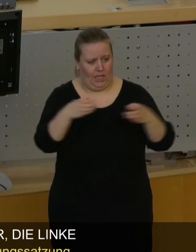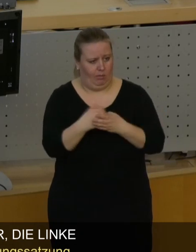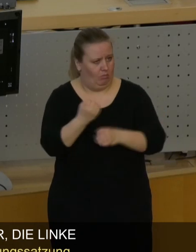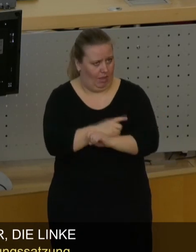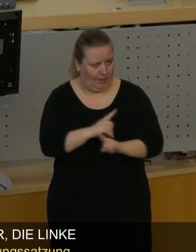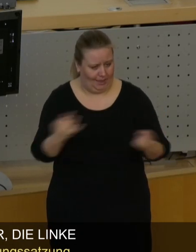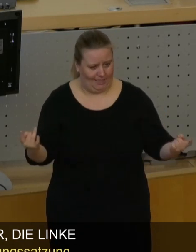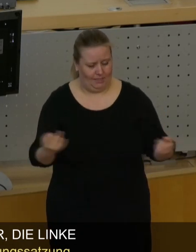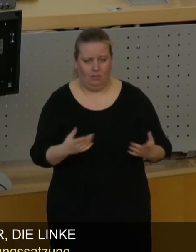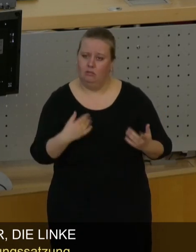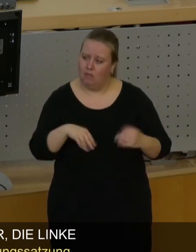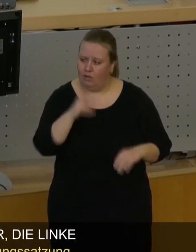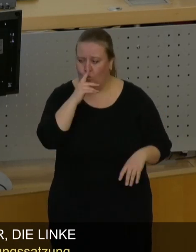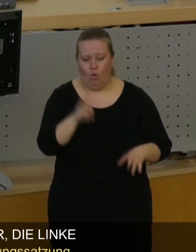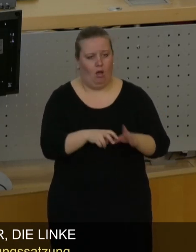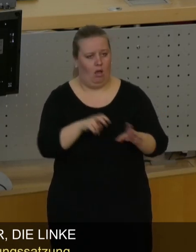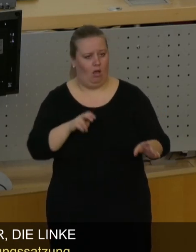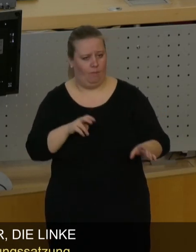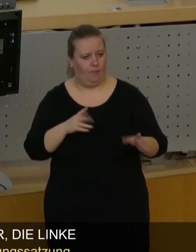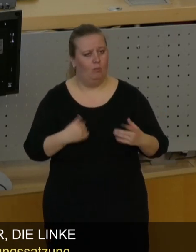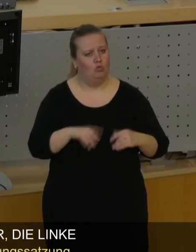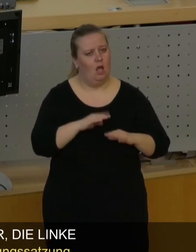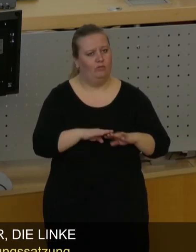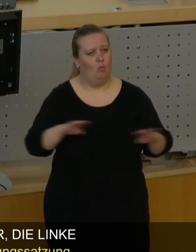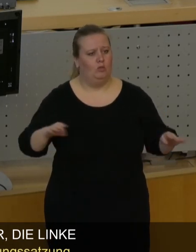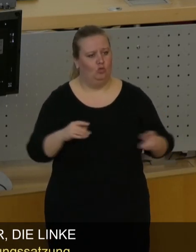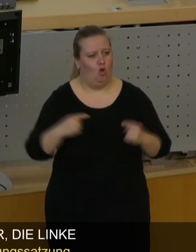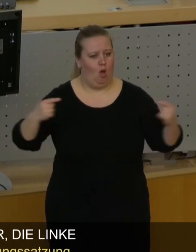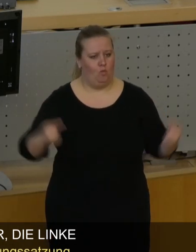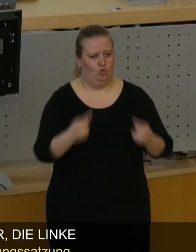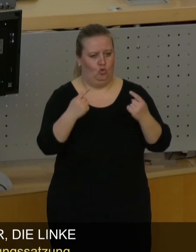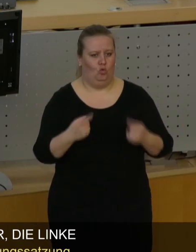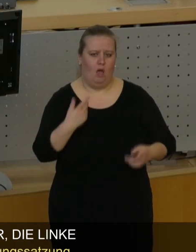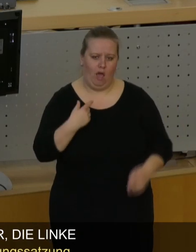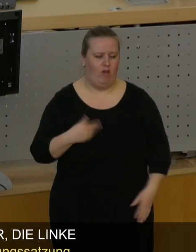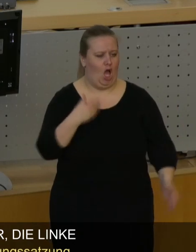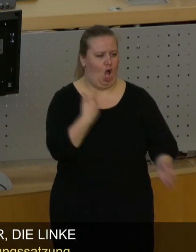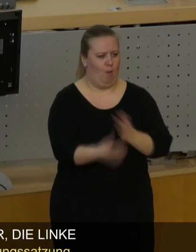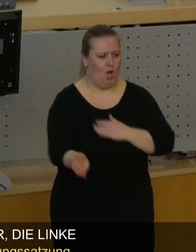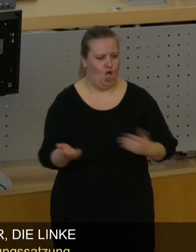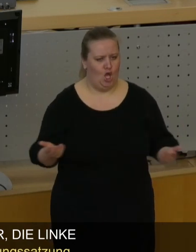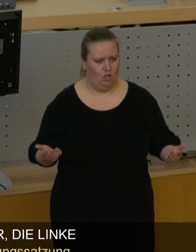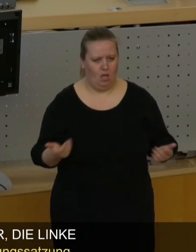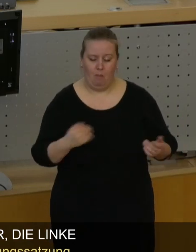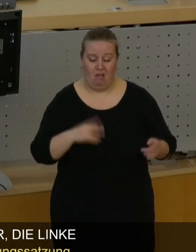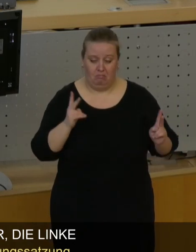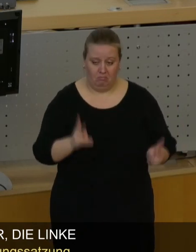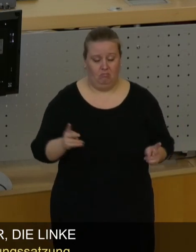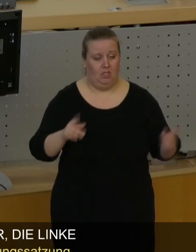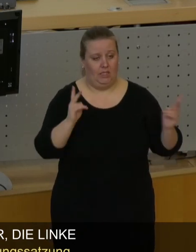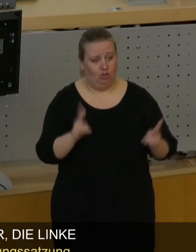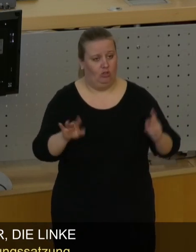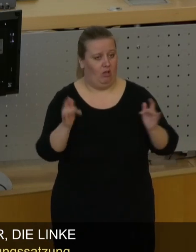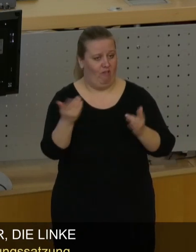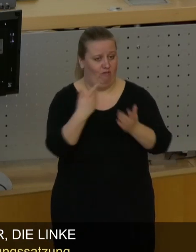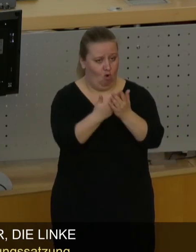getan. Nein, Sie ziehen sich einfach auf die Fundamentalopposition zurück. Sie lehnen es einfach ab, ohne jegliche konstruktive